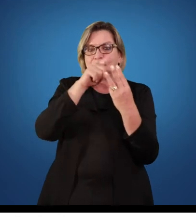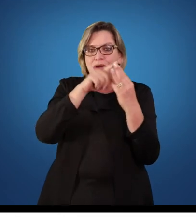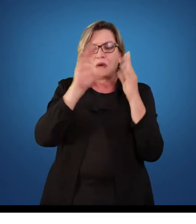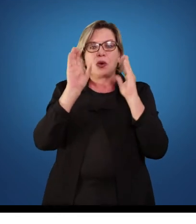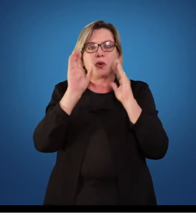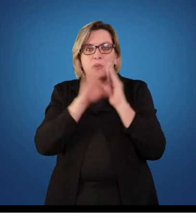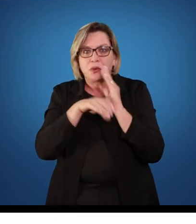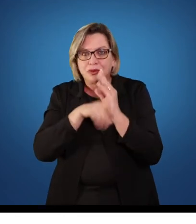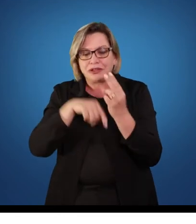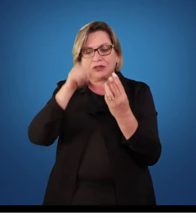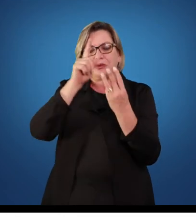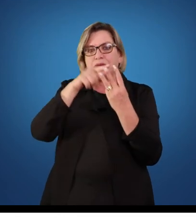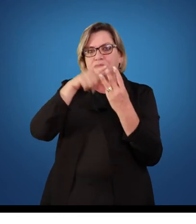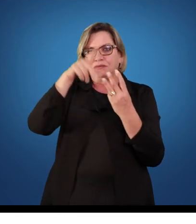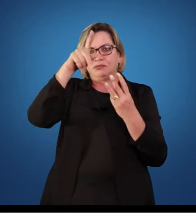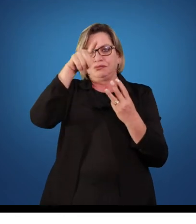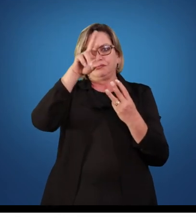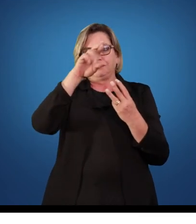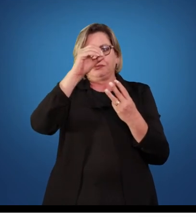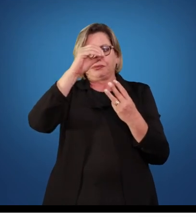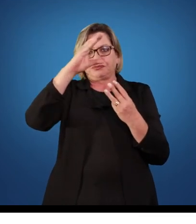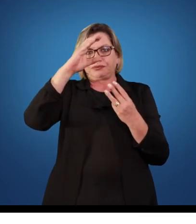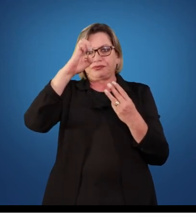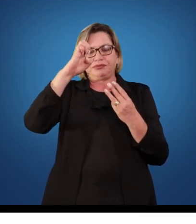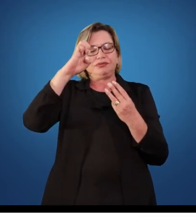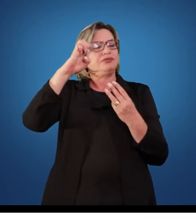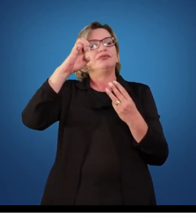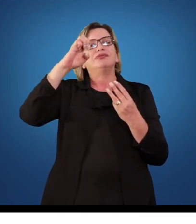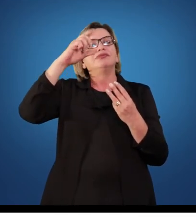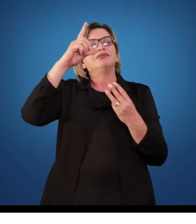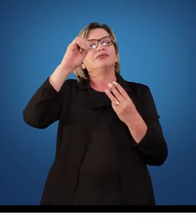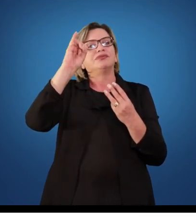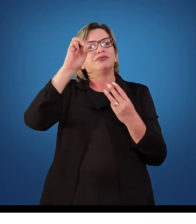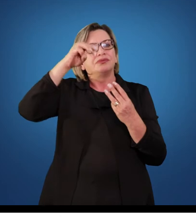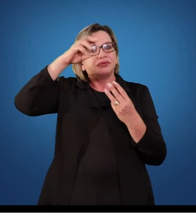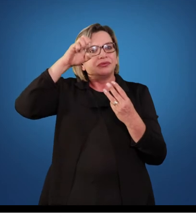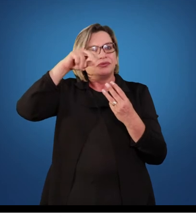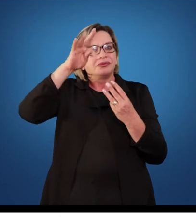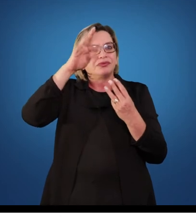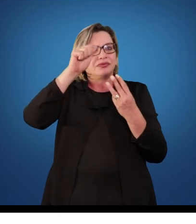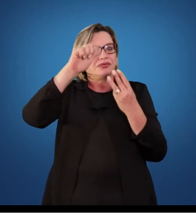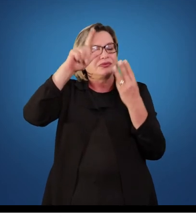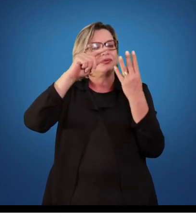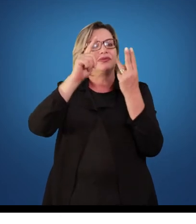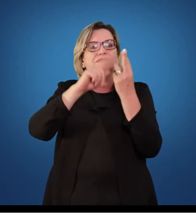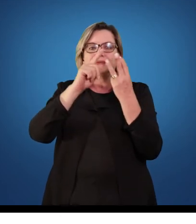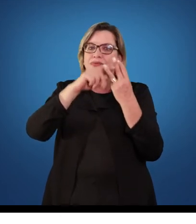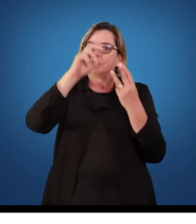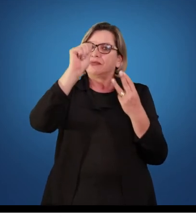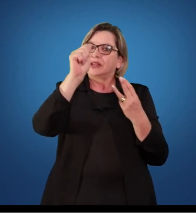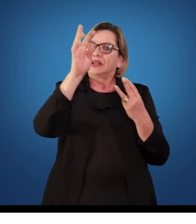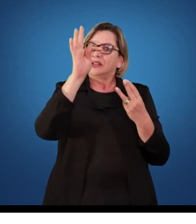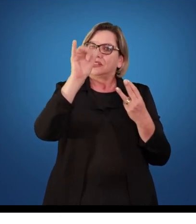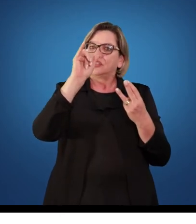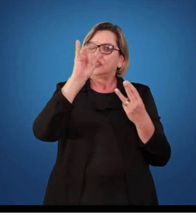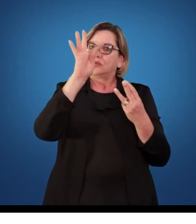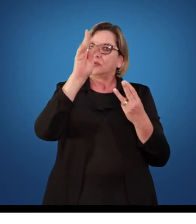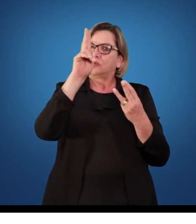procedimental e atitudinal. É interessante nós pensarmos os conteúdos da educação física nessas três